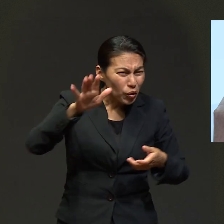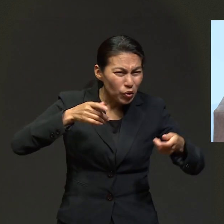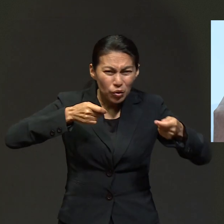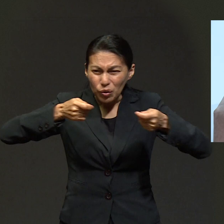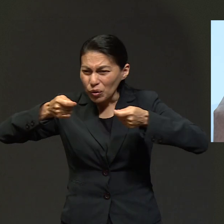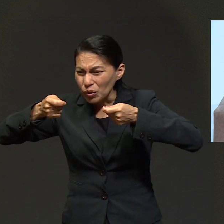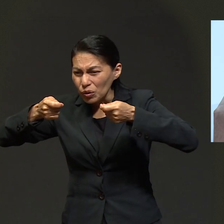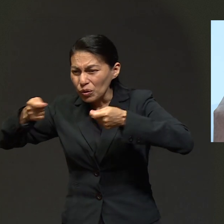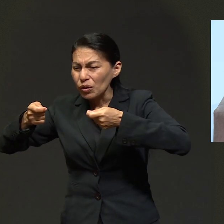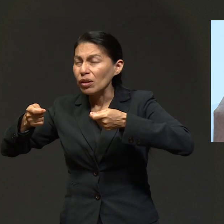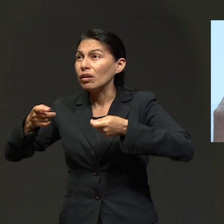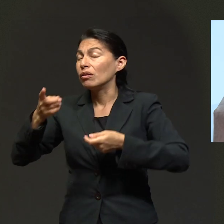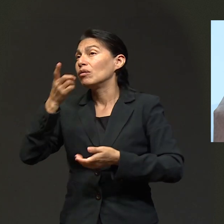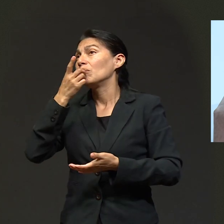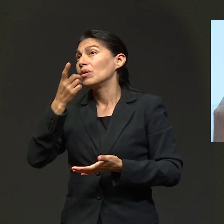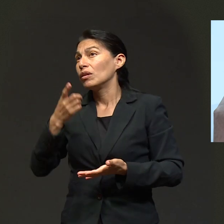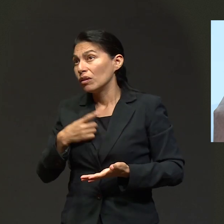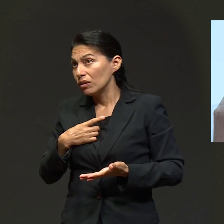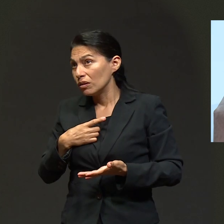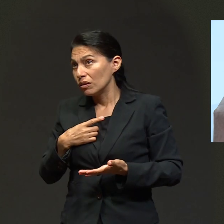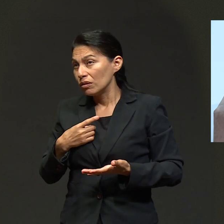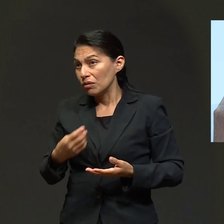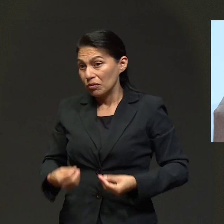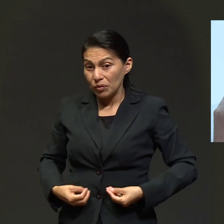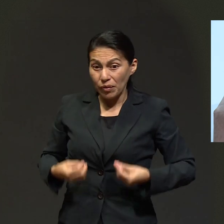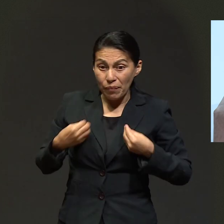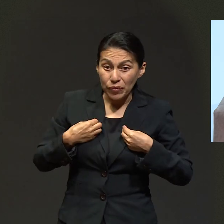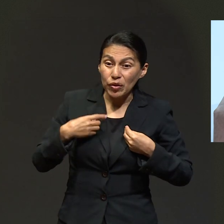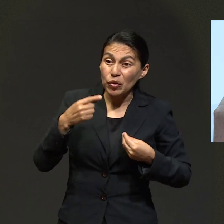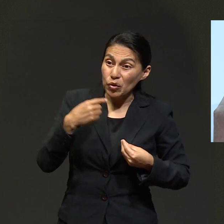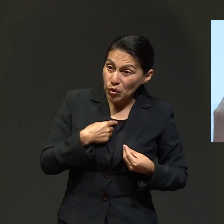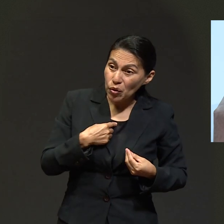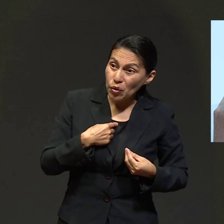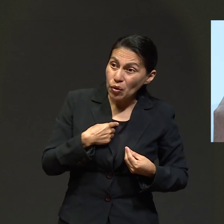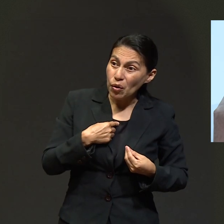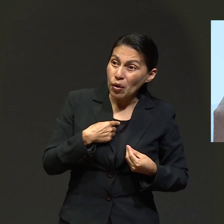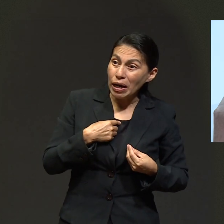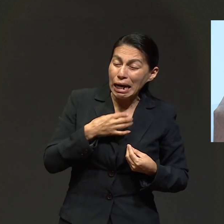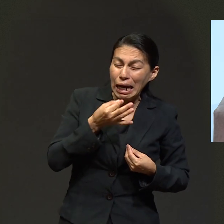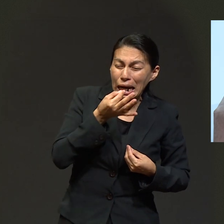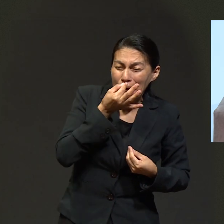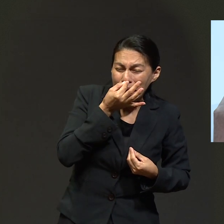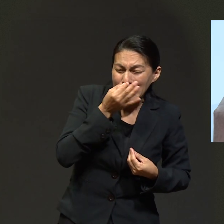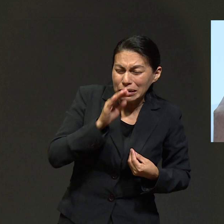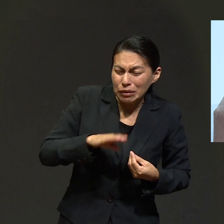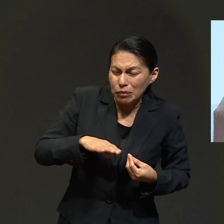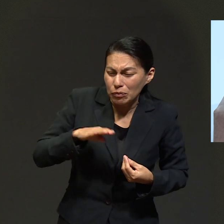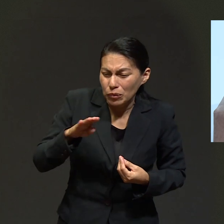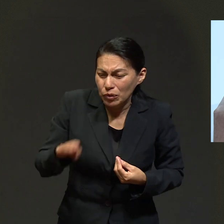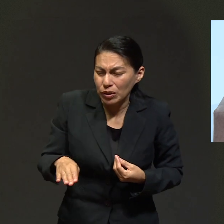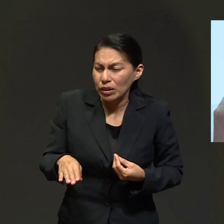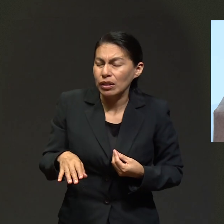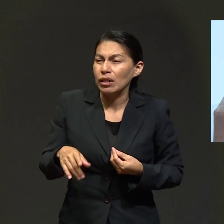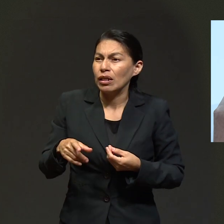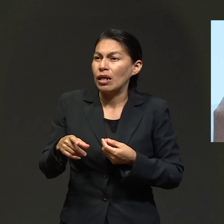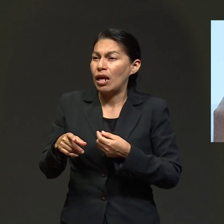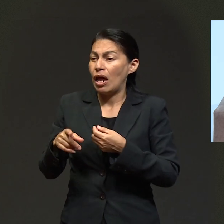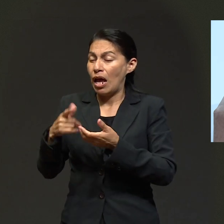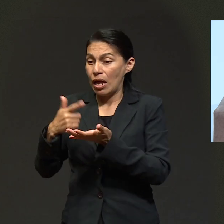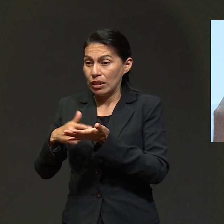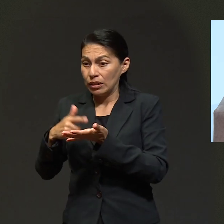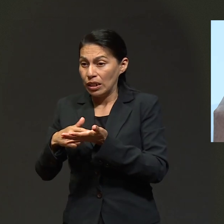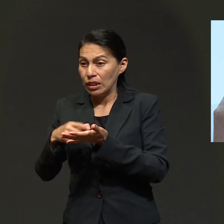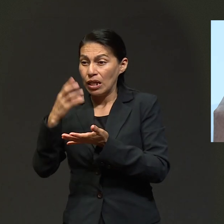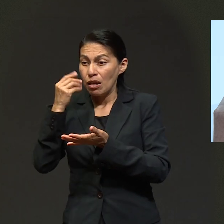control una vez más diciéndome que no quieres que viva. Me tomé el aceite de olivo, yo ya estaba a punto de morir. Me levantaste, me diste